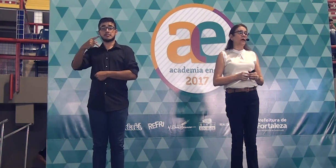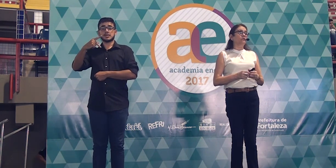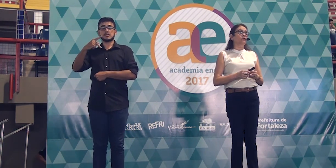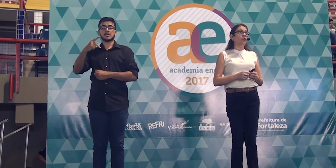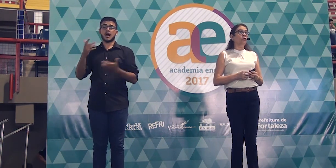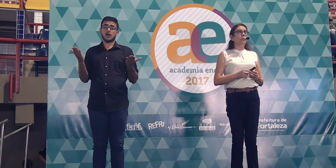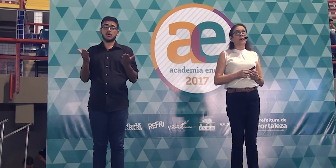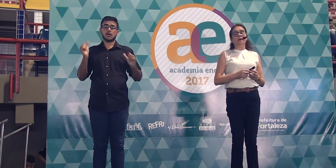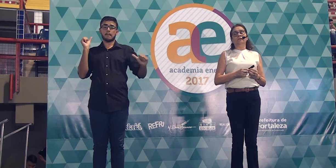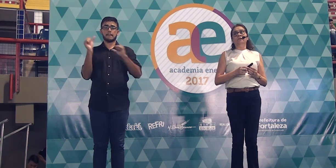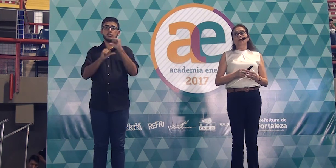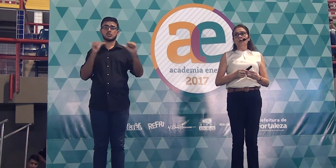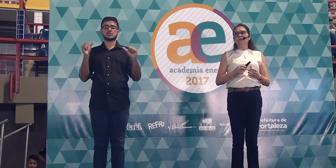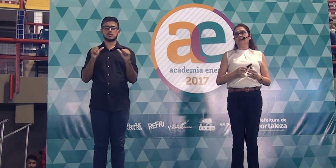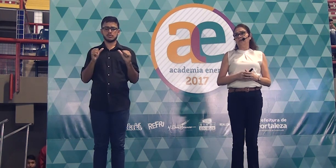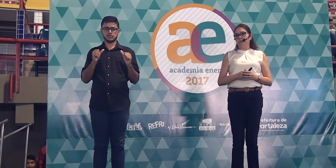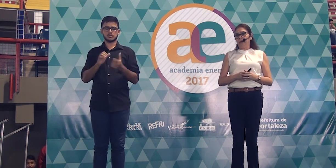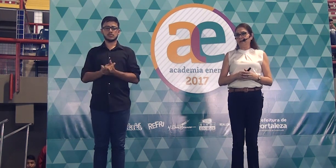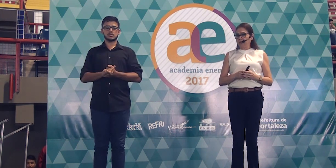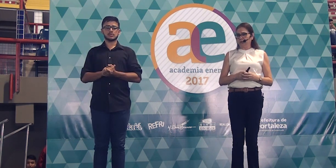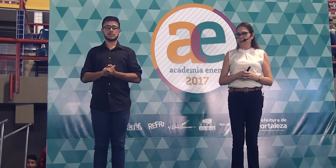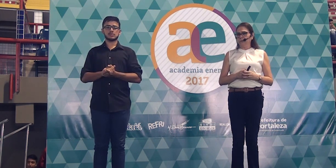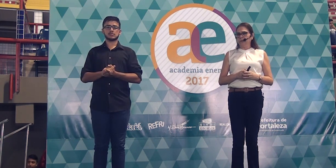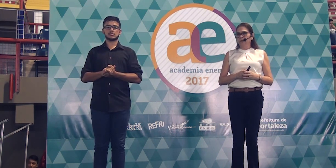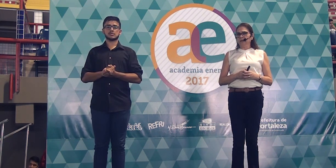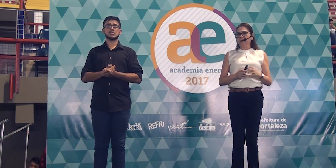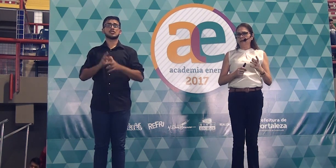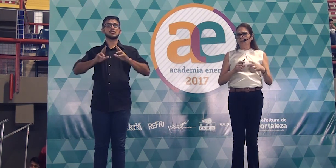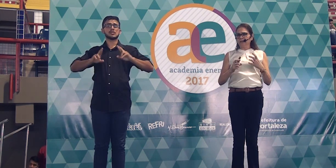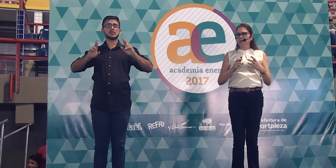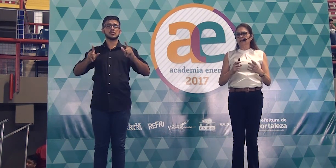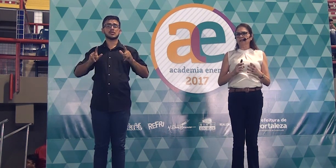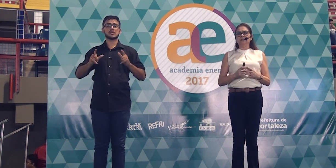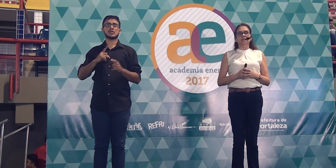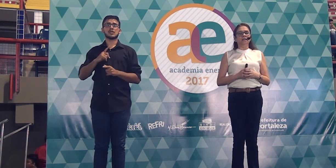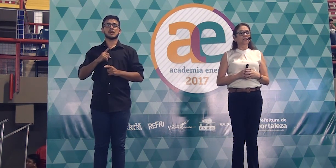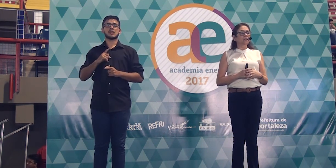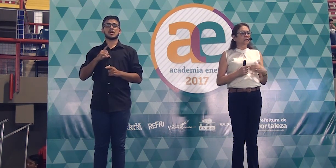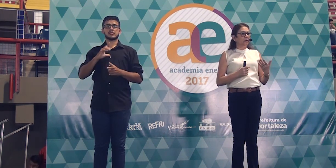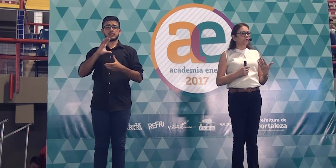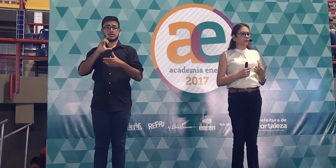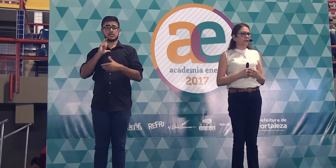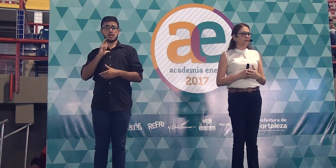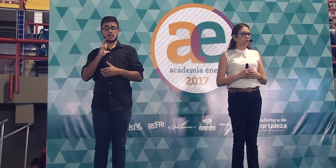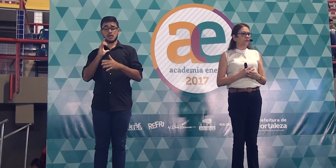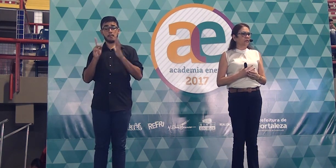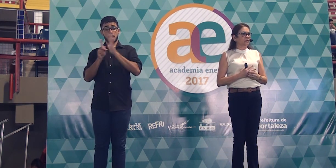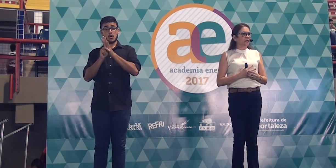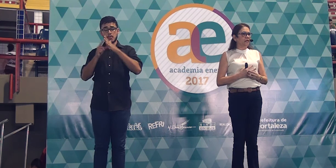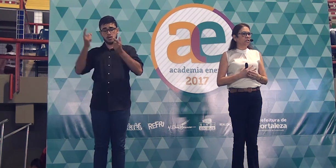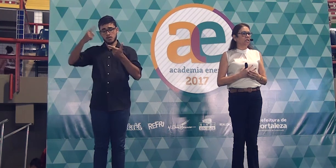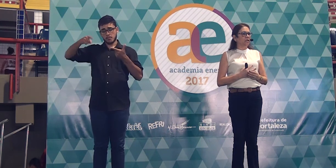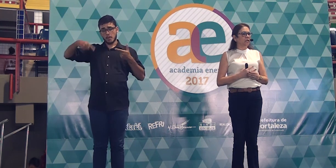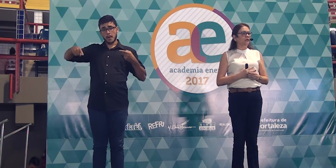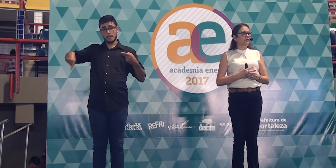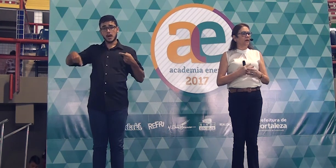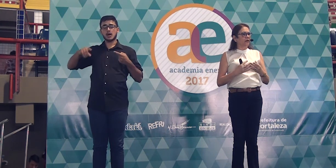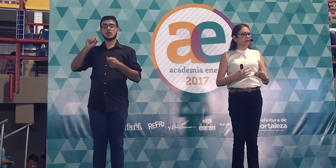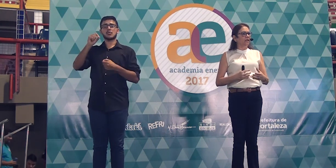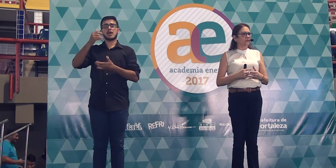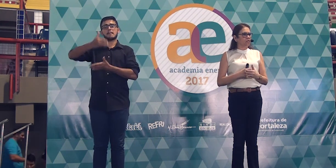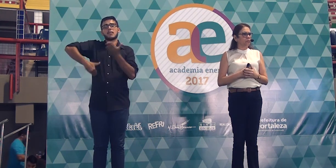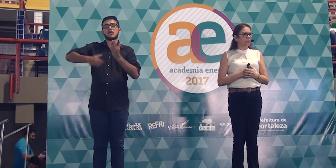VUVEST, é uma siglazinha dentro dessa universidade que